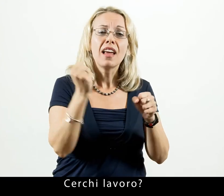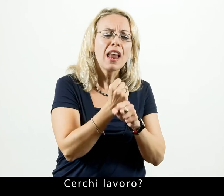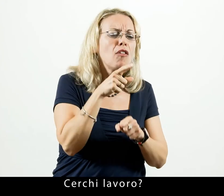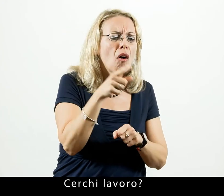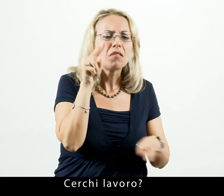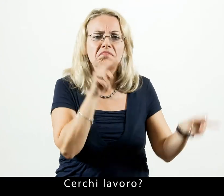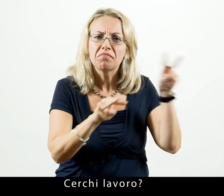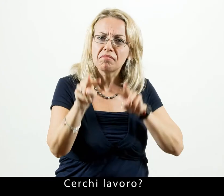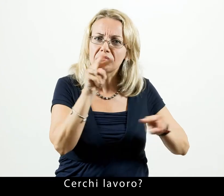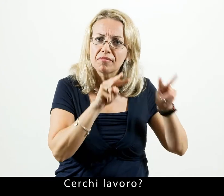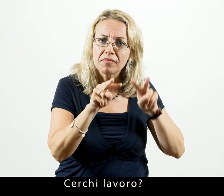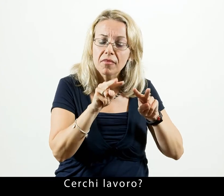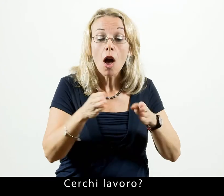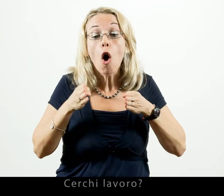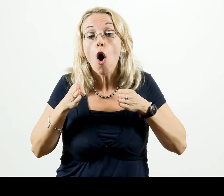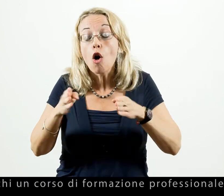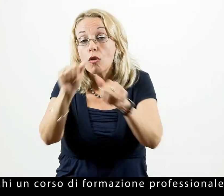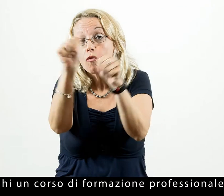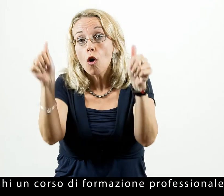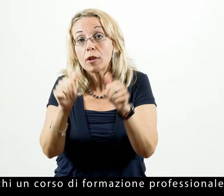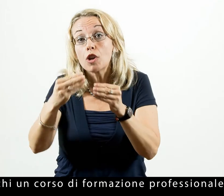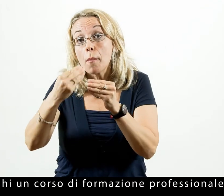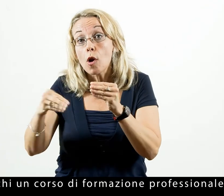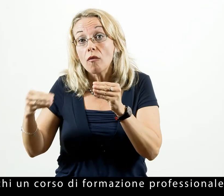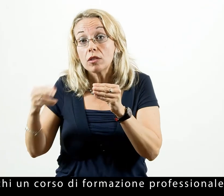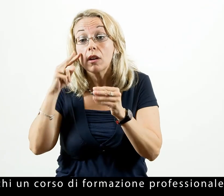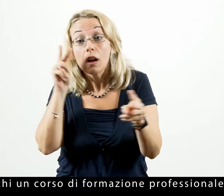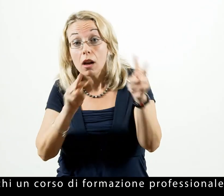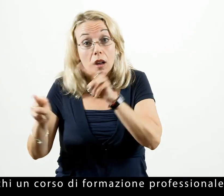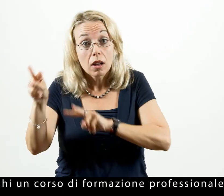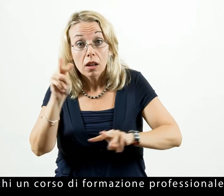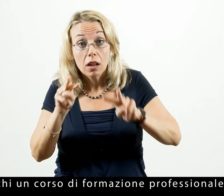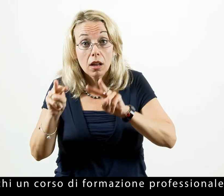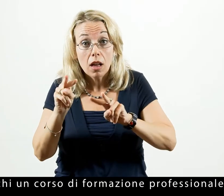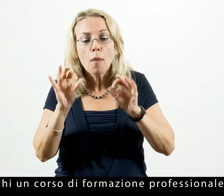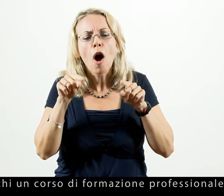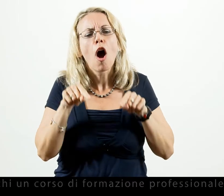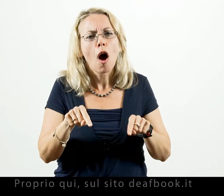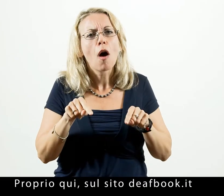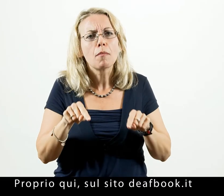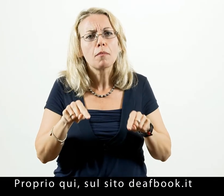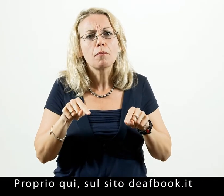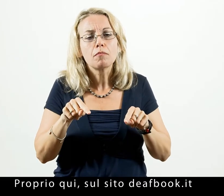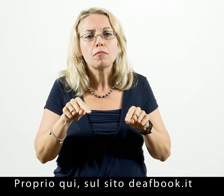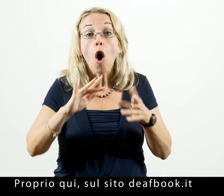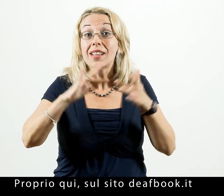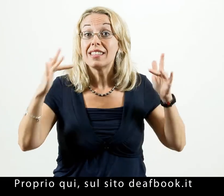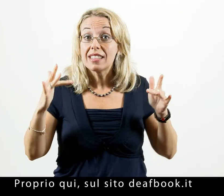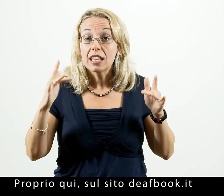Cerchi lavoro? Cerchi un corso di formazione professionale? Proprio qui, sul sito